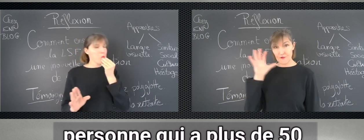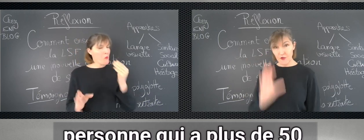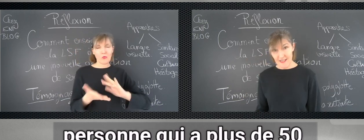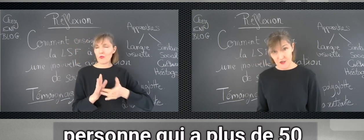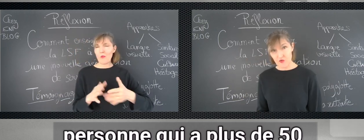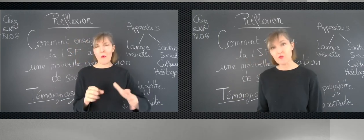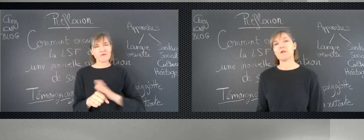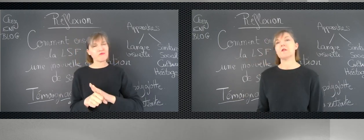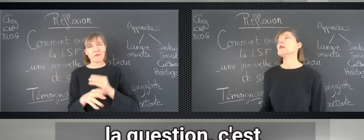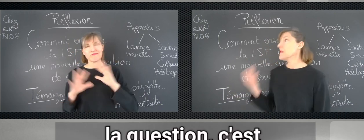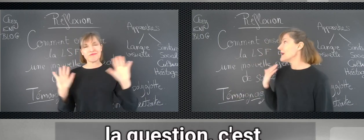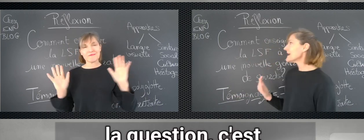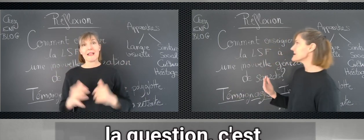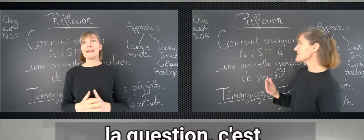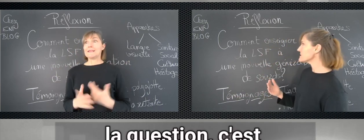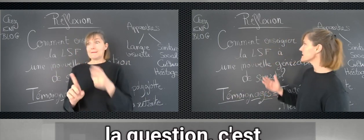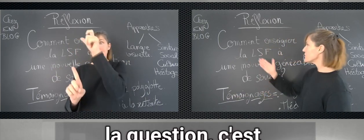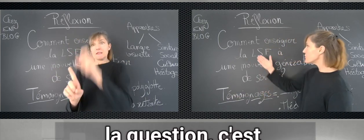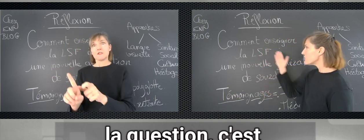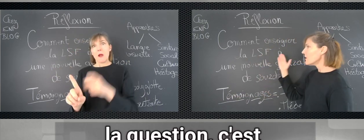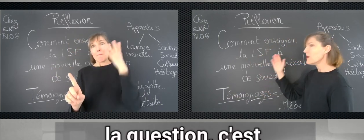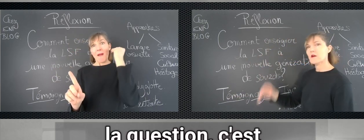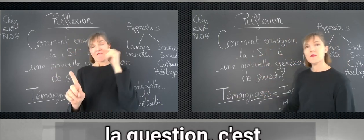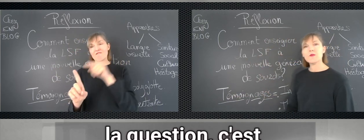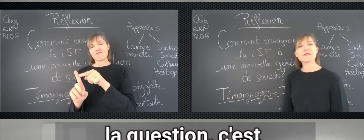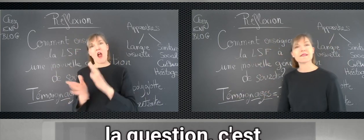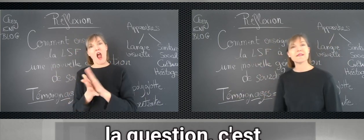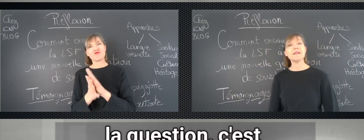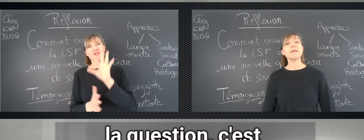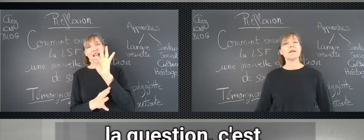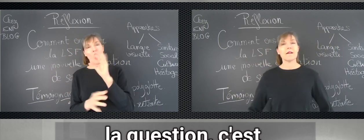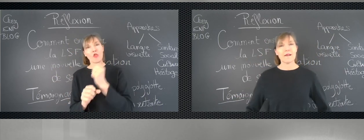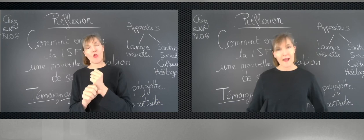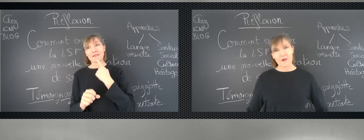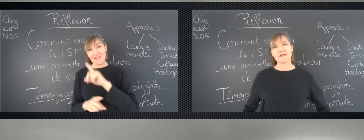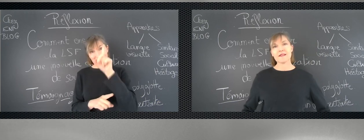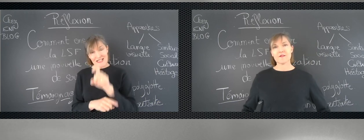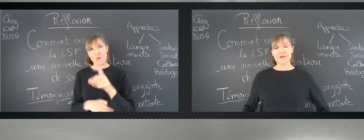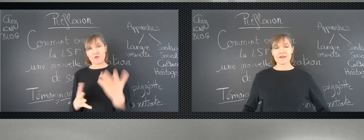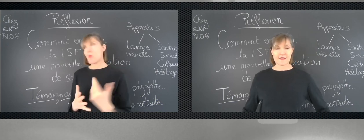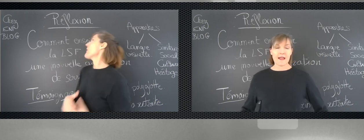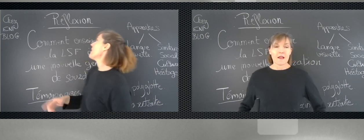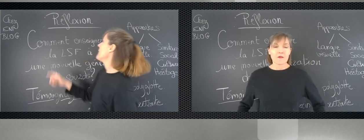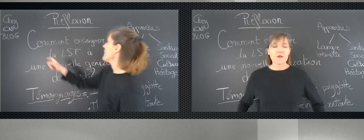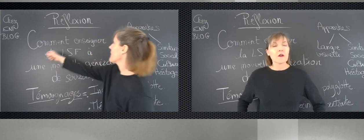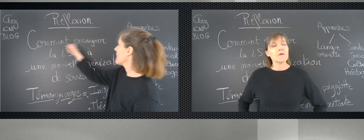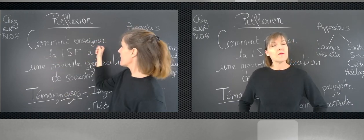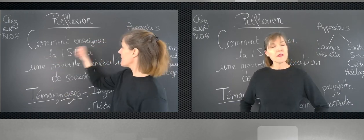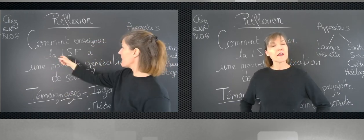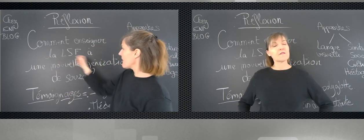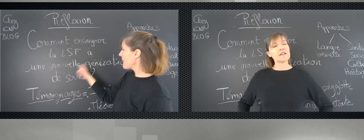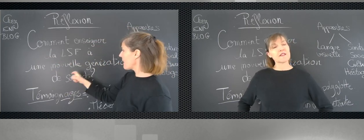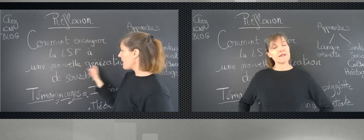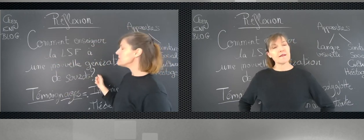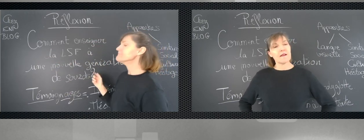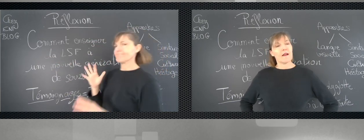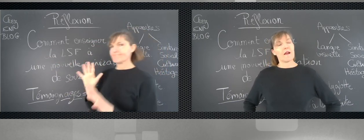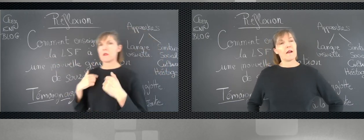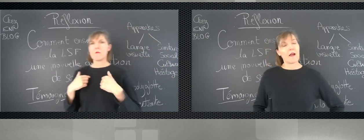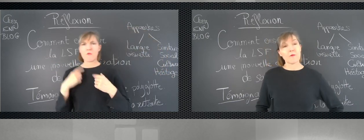devient sourde, la question, c'est comment lui enseigner la langue des signes française. Donc, moi, j'ai réfléchi à